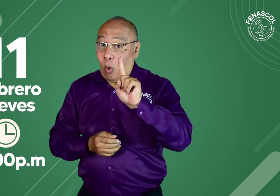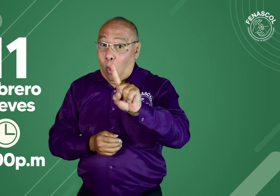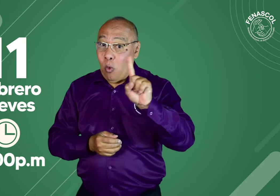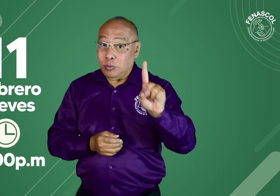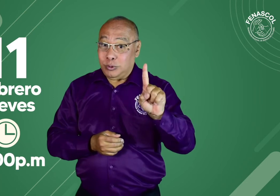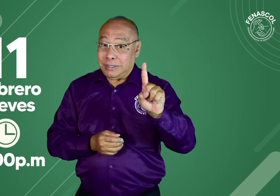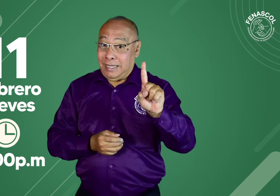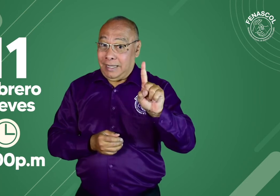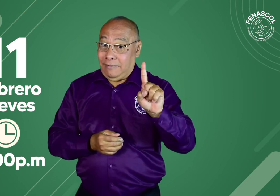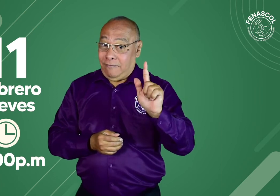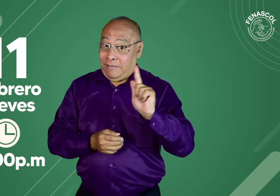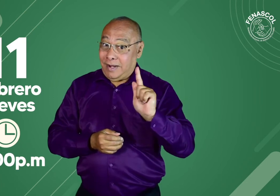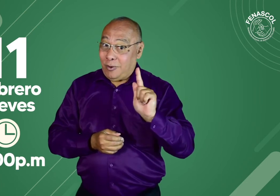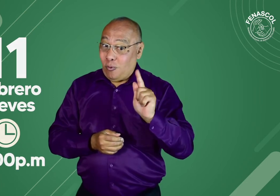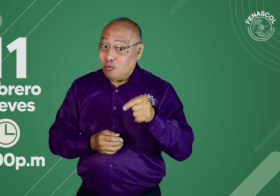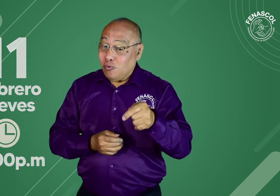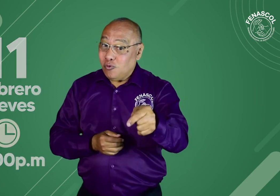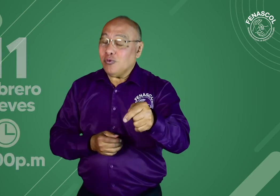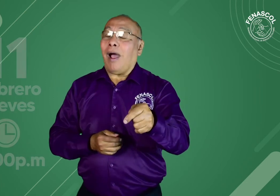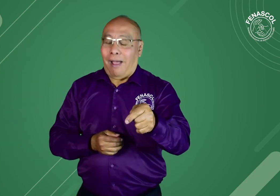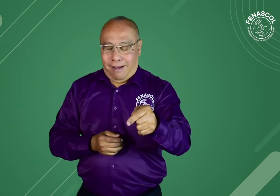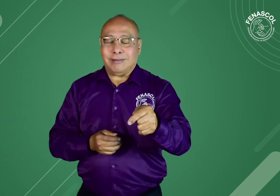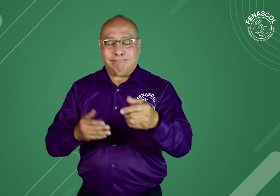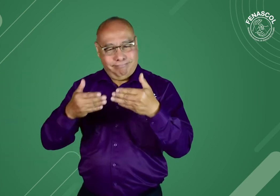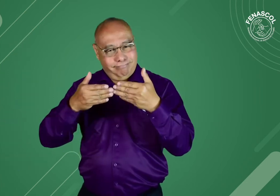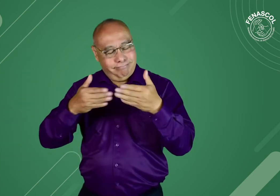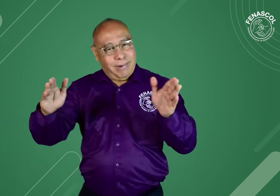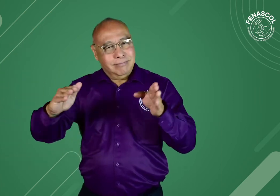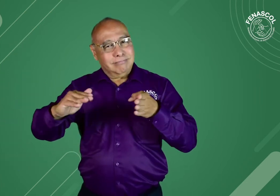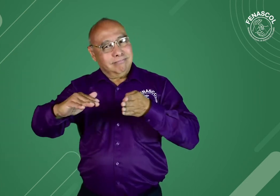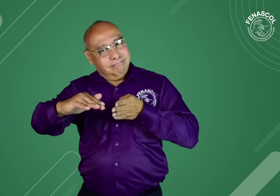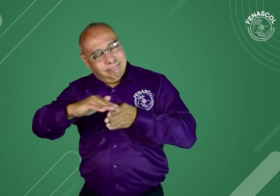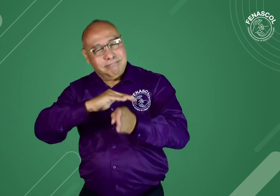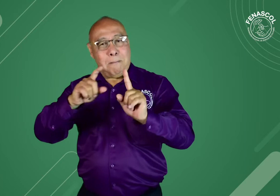Esta webinar, esta primera webinar será el jueves 11 de febrero a las 4 de la tarde.